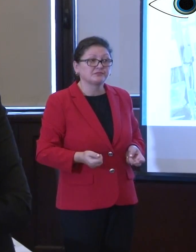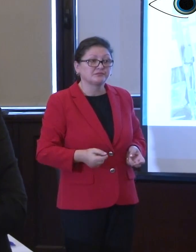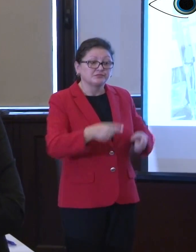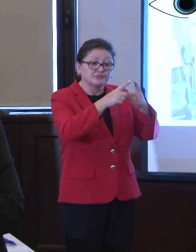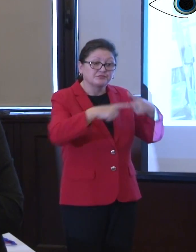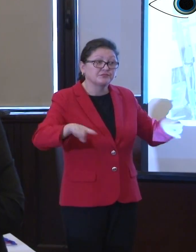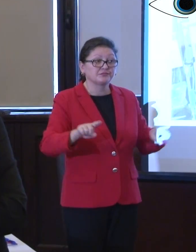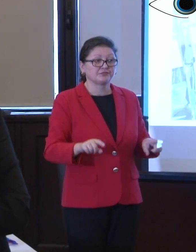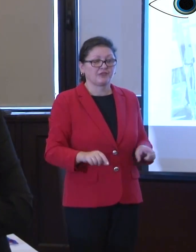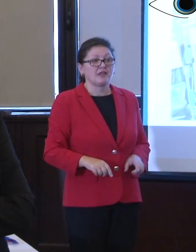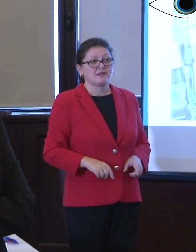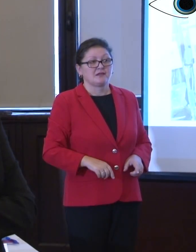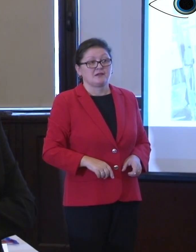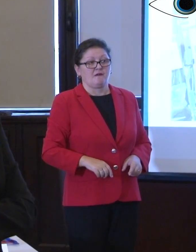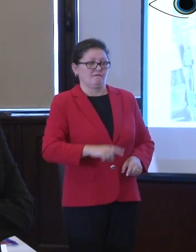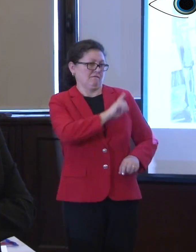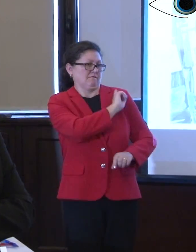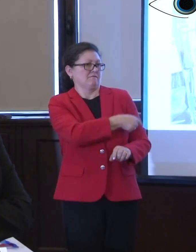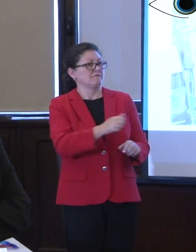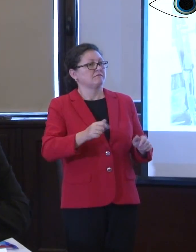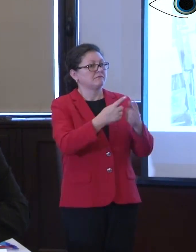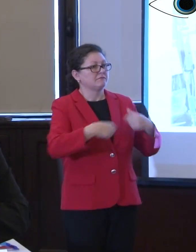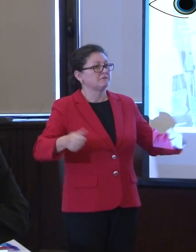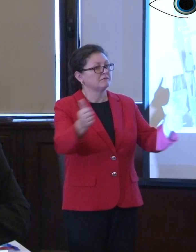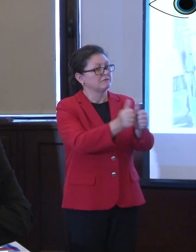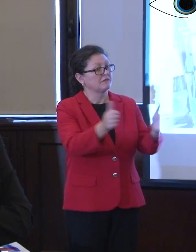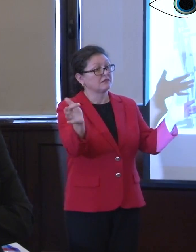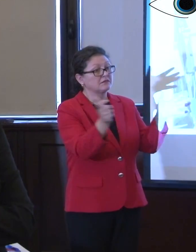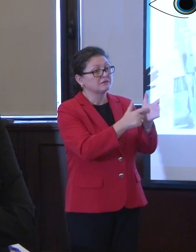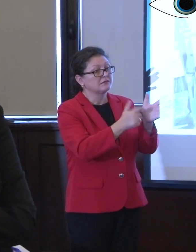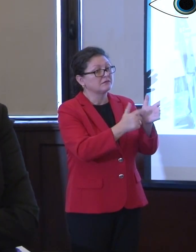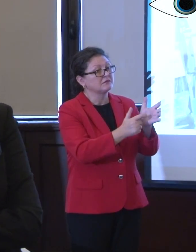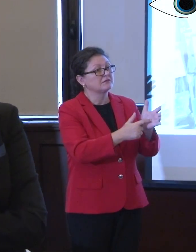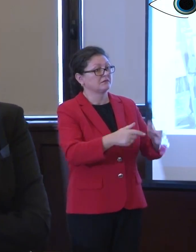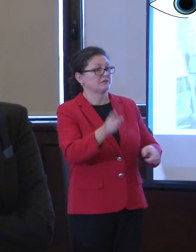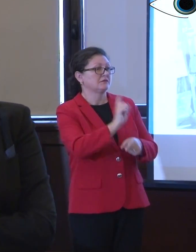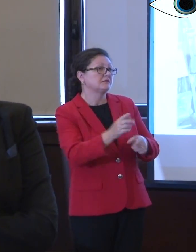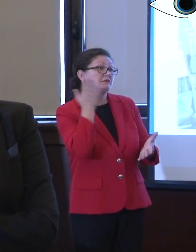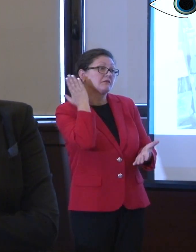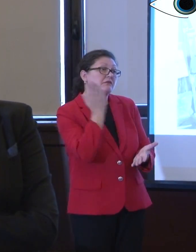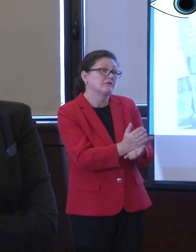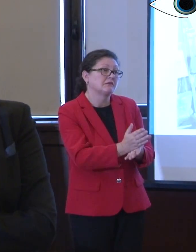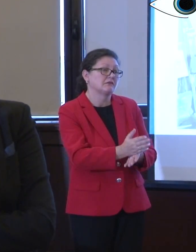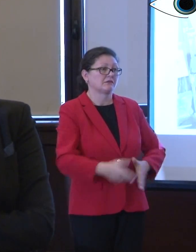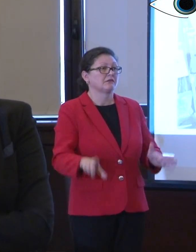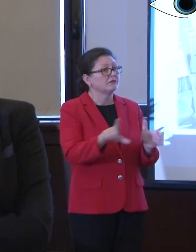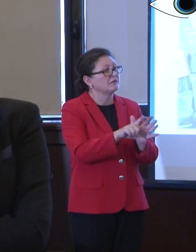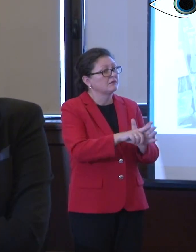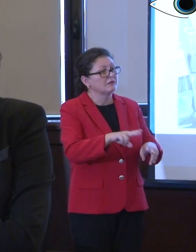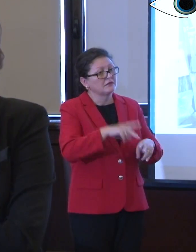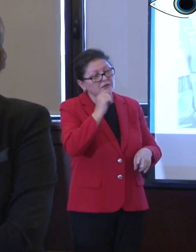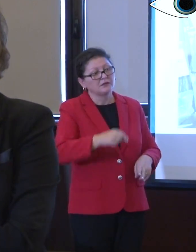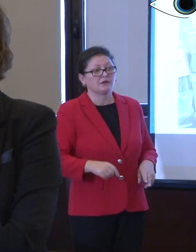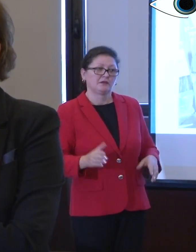într-un final. Atunci când forțele se unesc și cer lucruri drepte, lucrurile drepte se întâmplă. Și cred că e